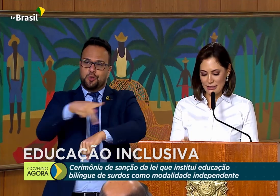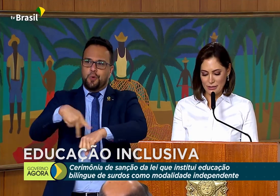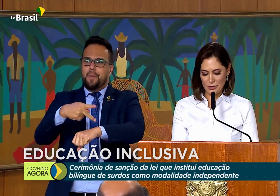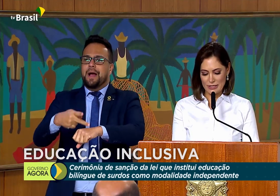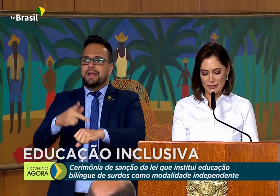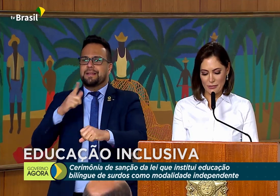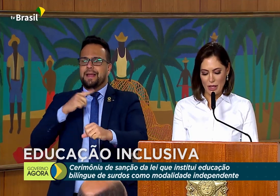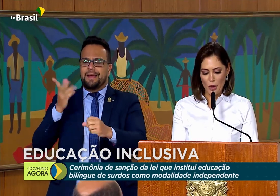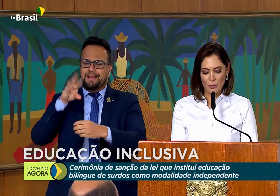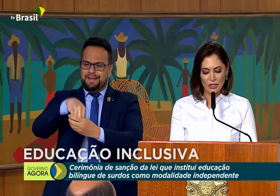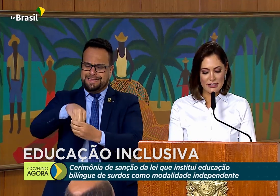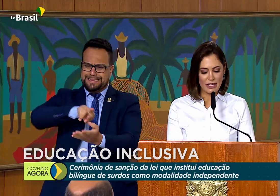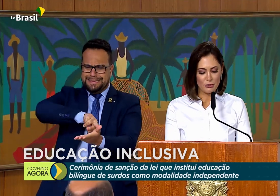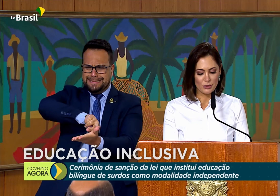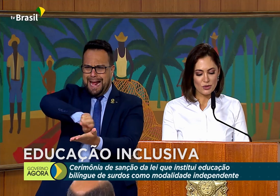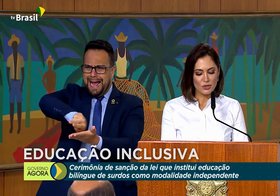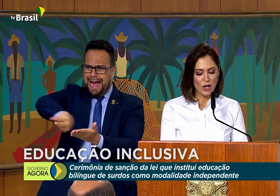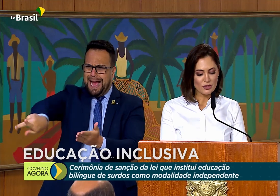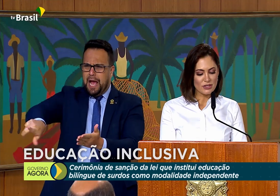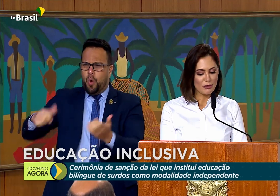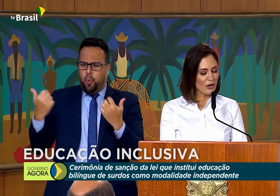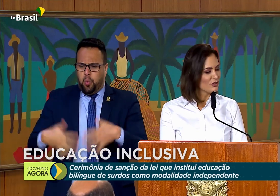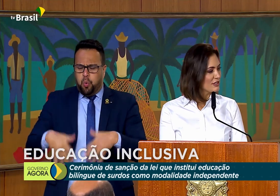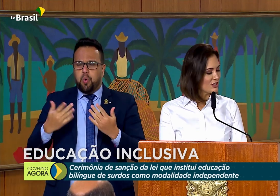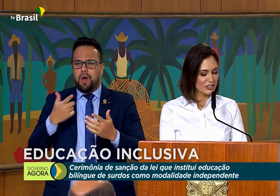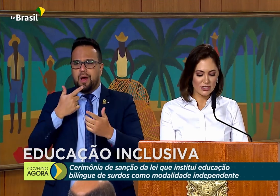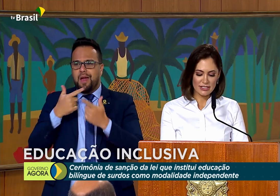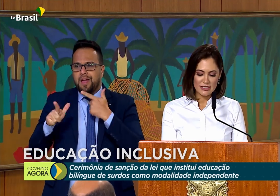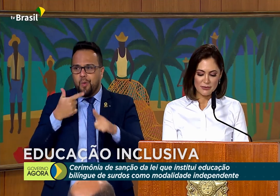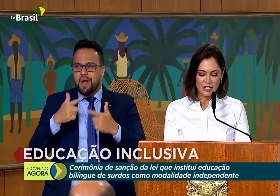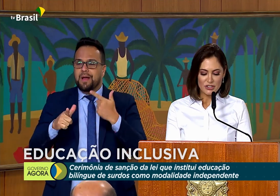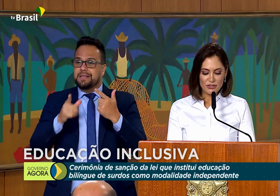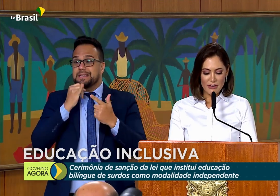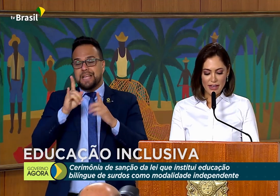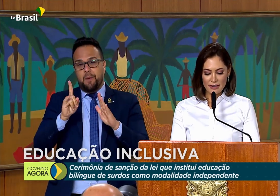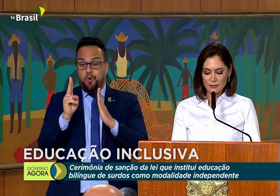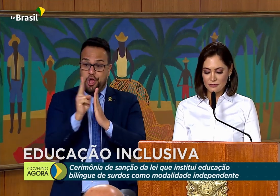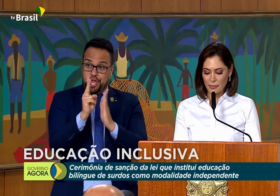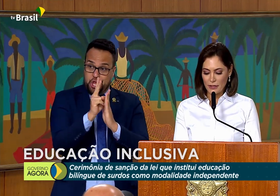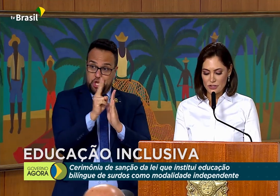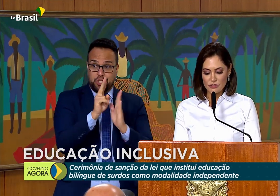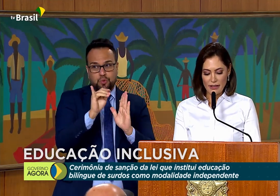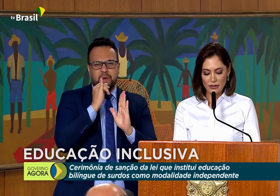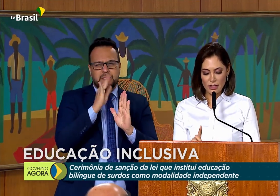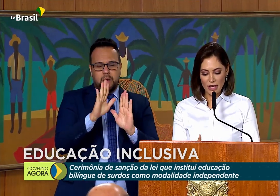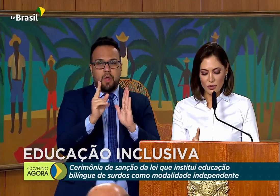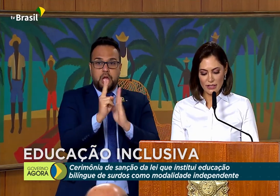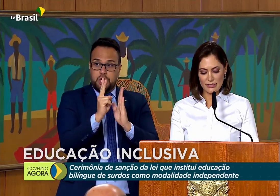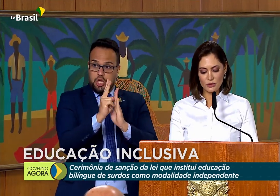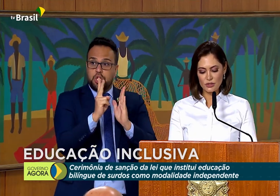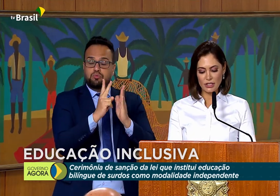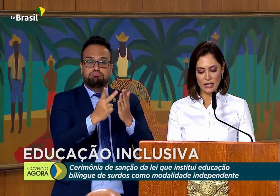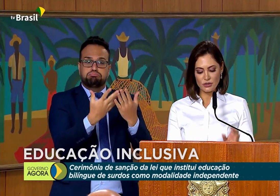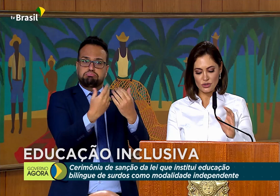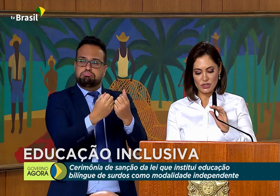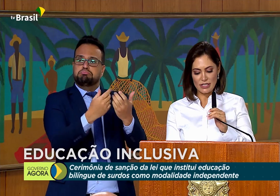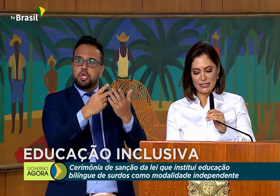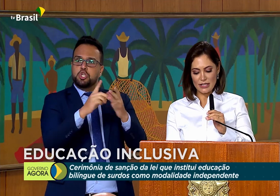línguas. Por exemplo, os nossos irmãos indígenas tiveram reconhecido o direito de utilizar